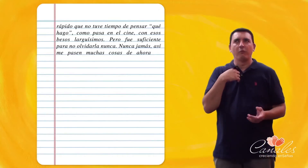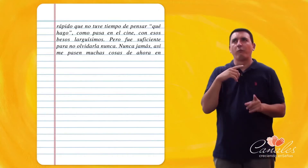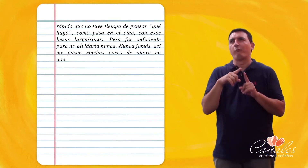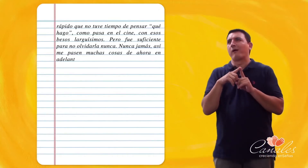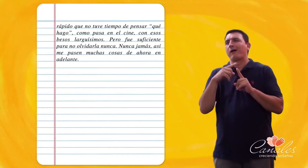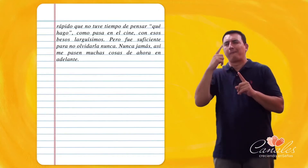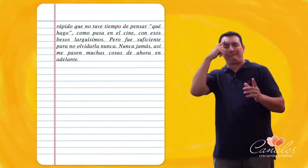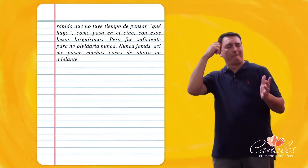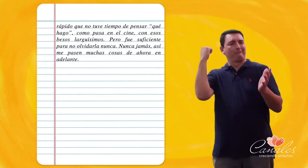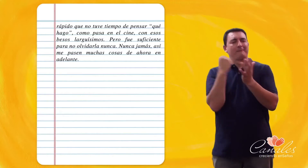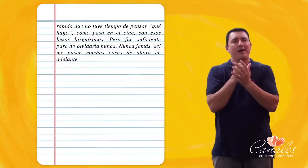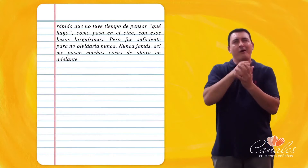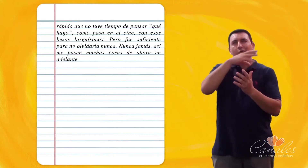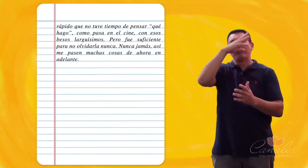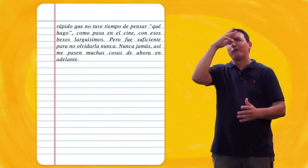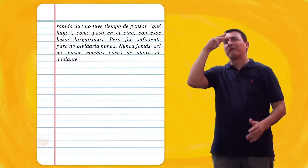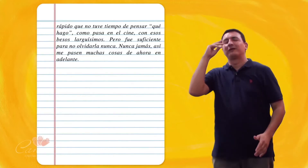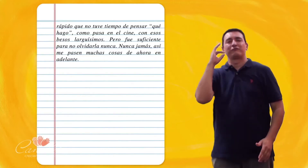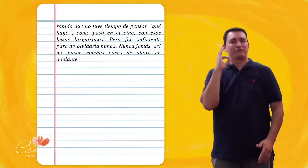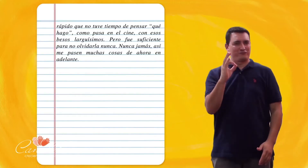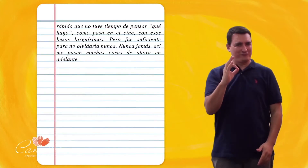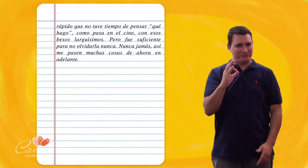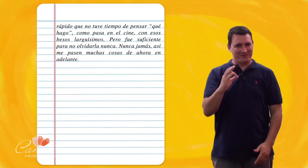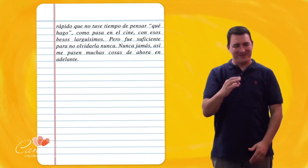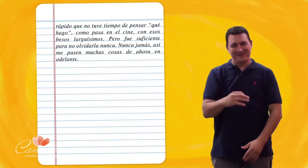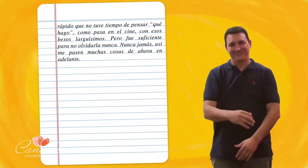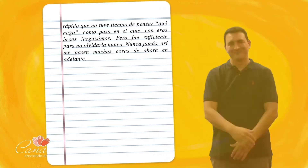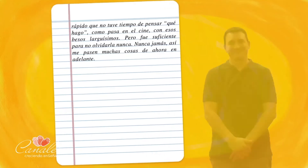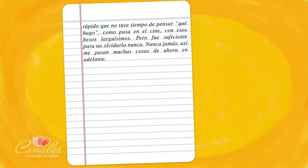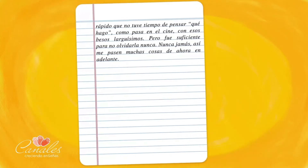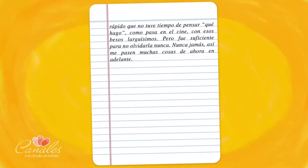Nunca jamás Así me pasen Muchas cosas Ahora en adelante